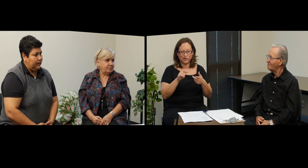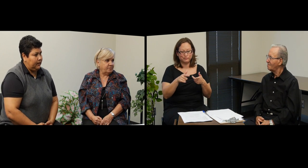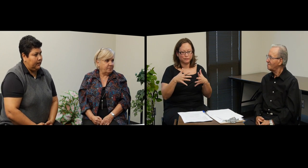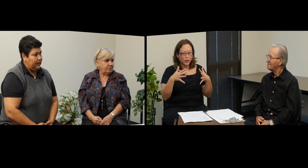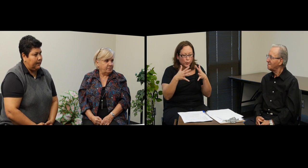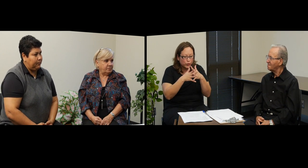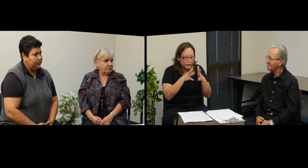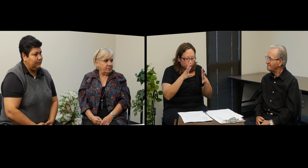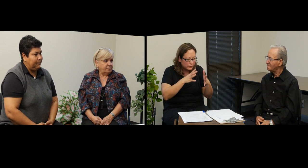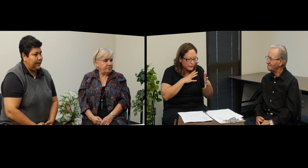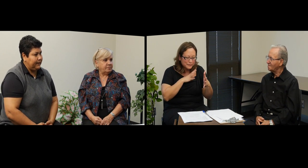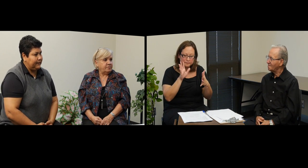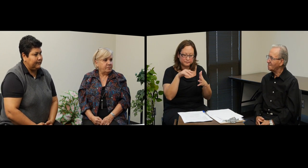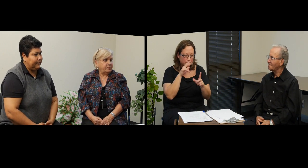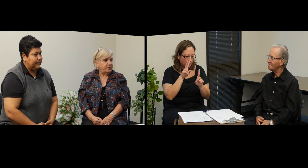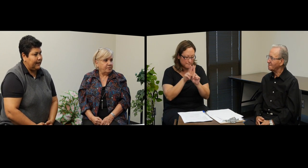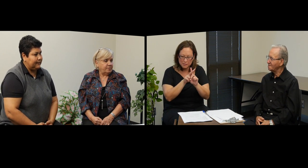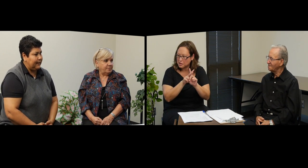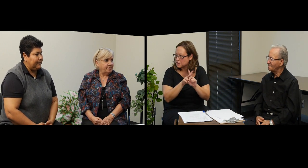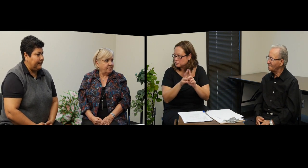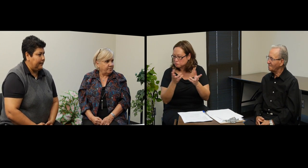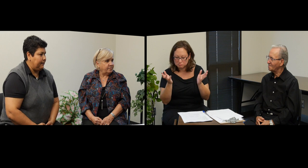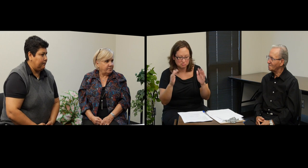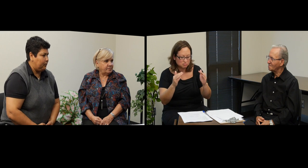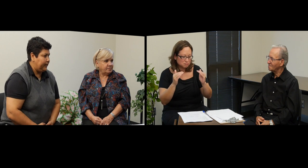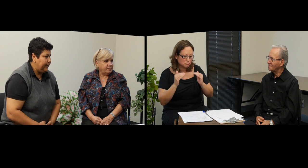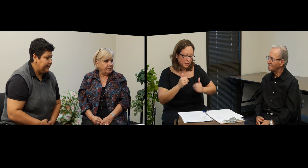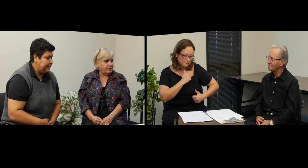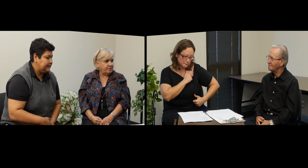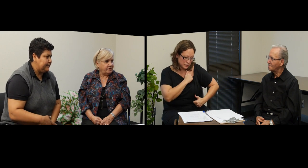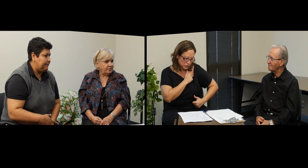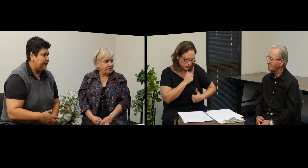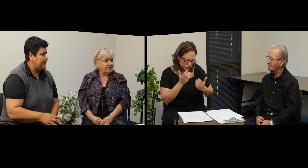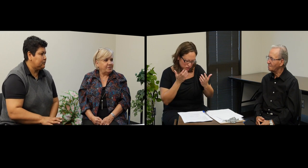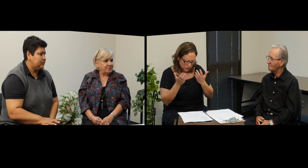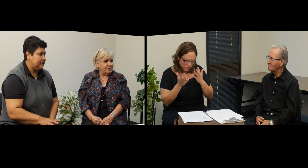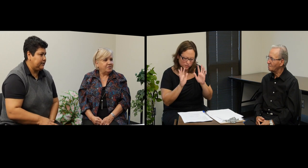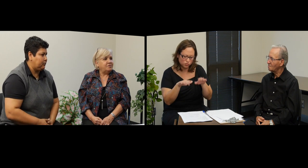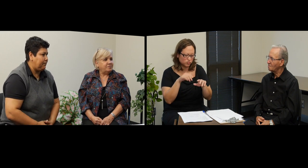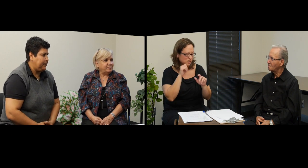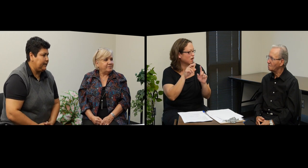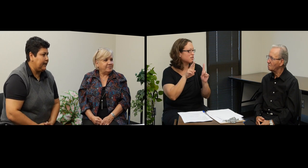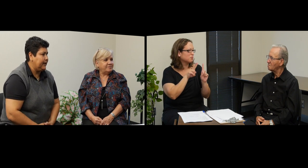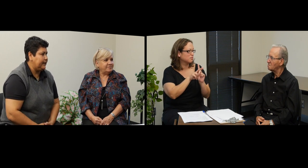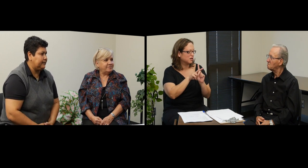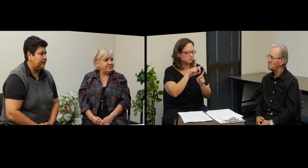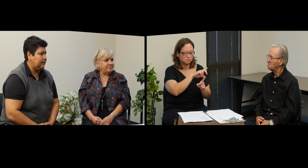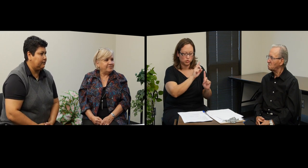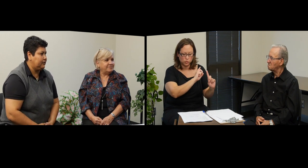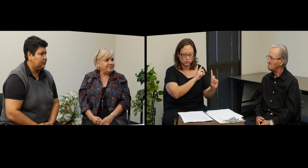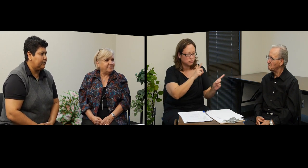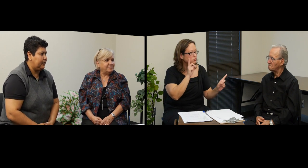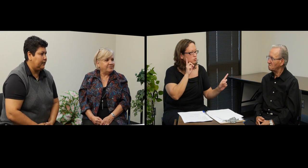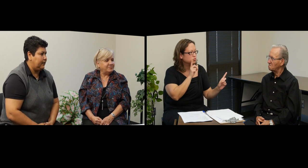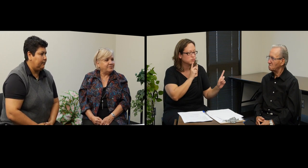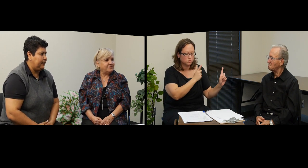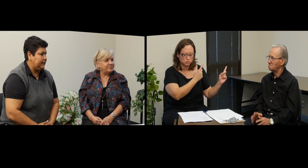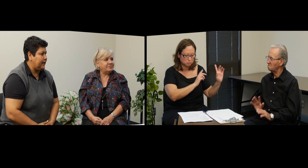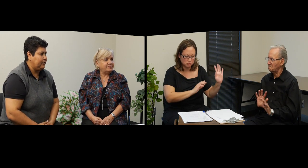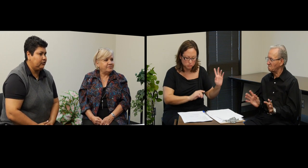La próxima página se trata de mujeres y embarazos, así que no aplica este servicio a militarios